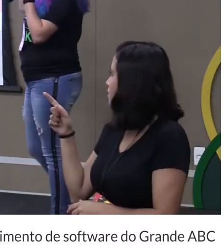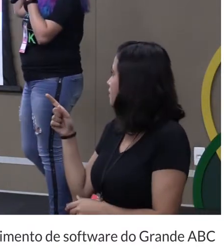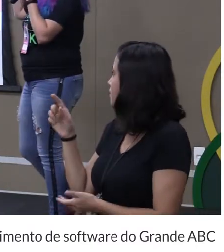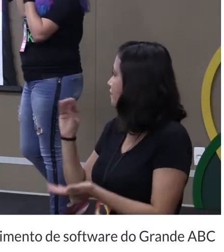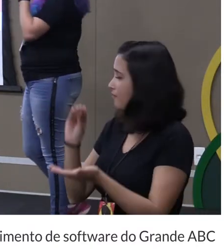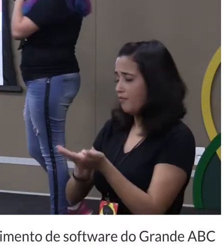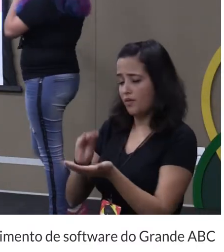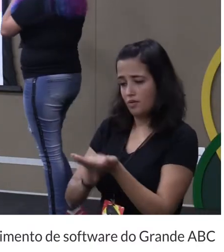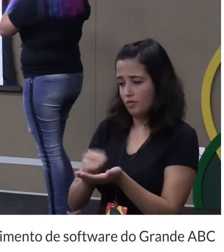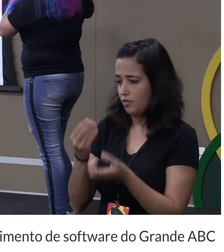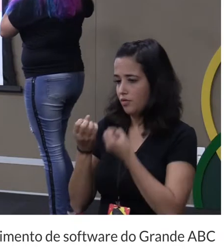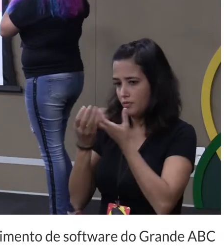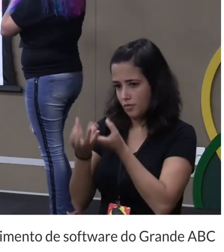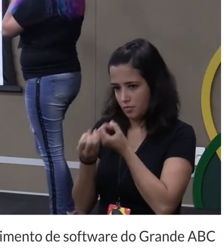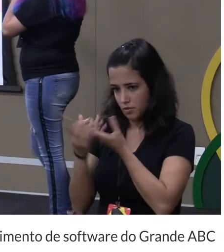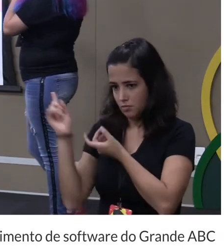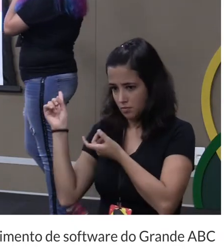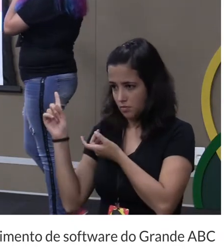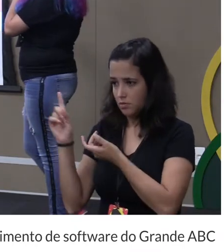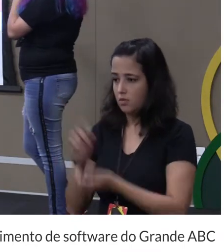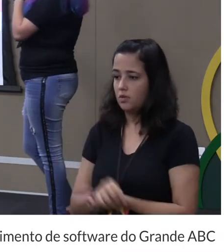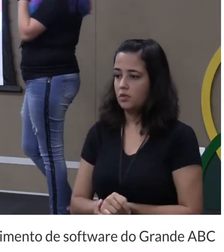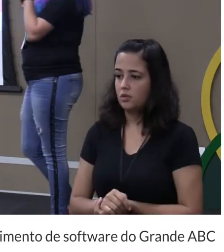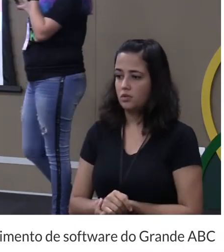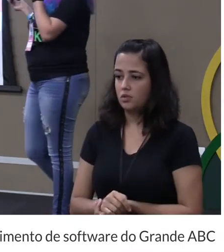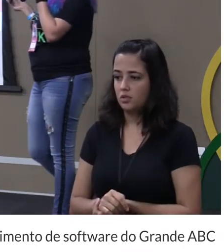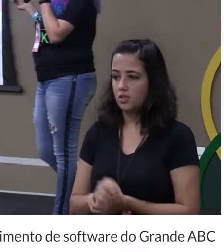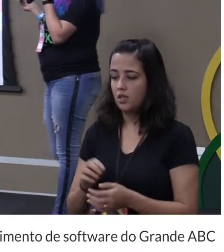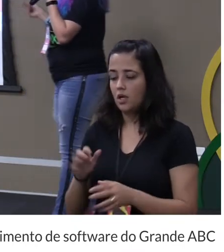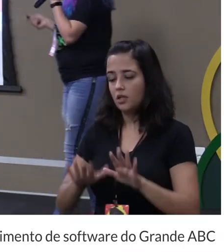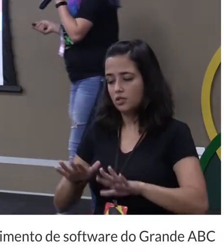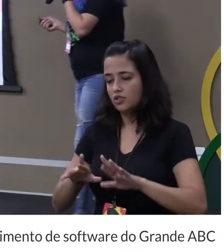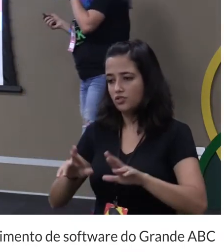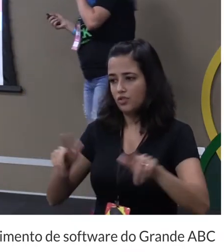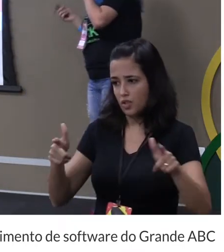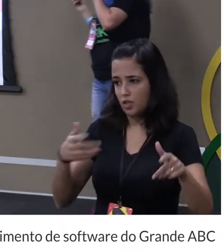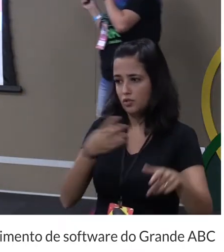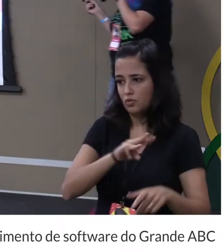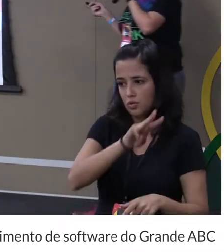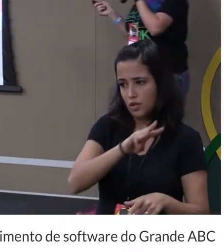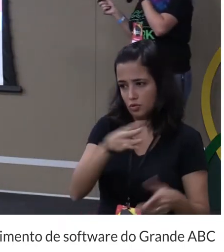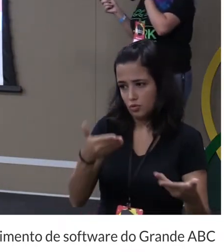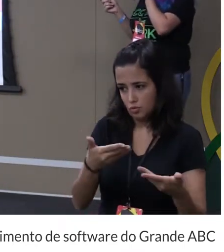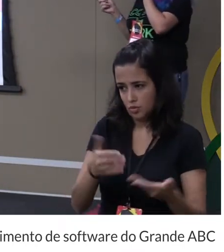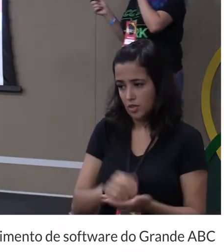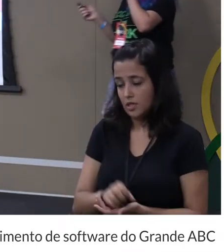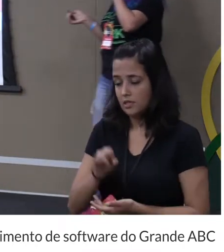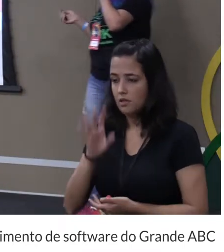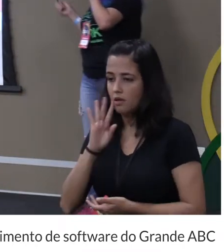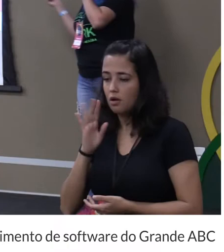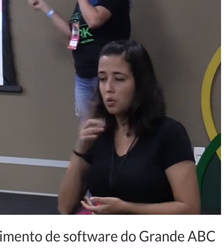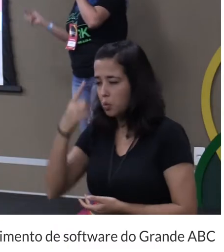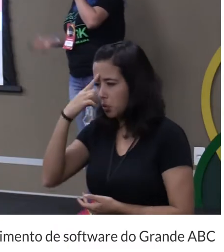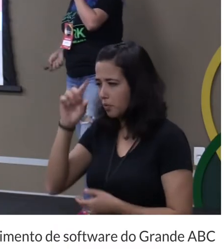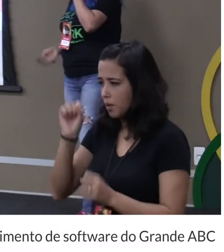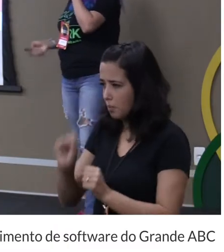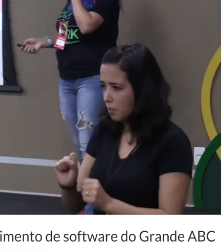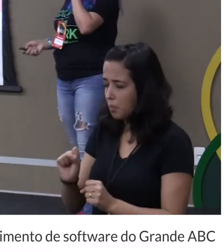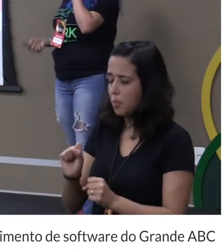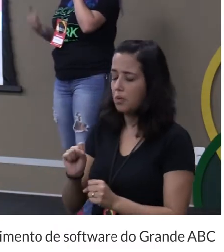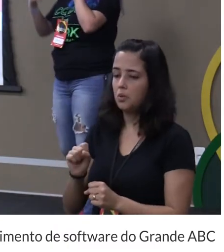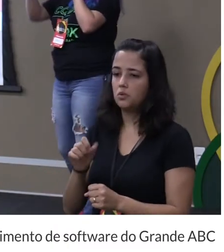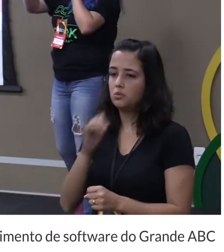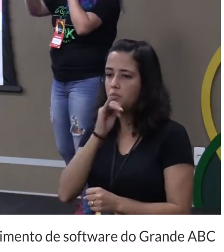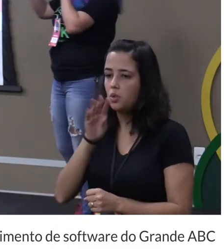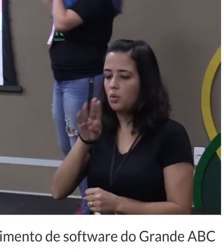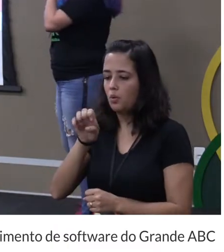eu esqueci que ele estava desatualizado tudo então com certeza deve estar diferente tá mas é bem legal se você tiver dúvida será que eu posso usar Web Components